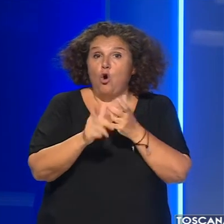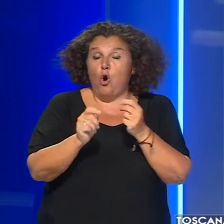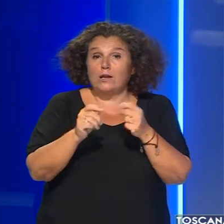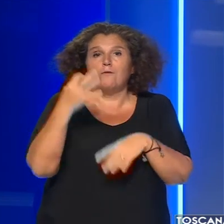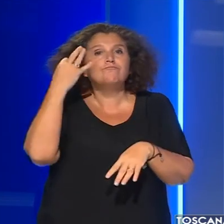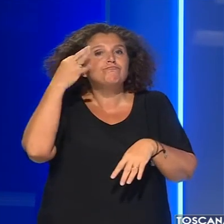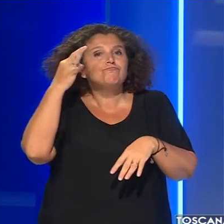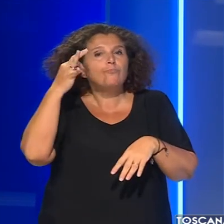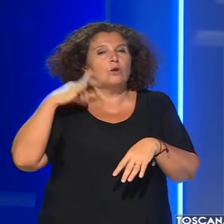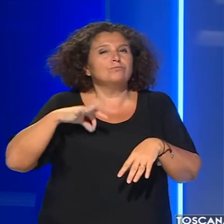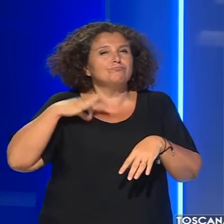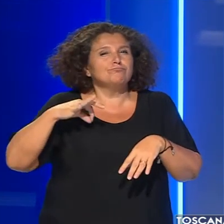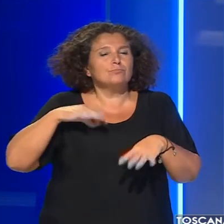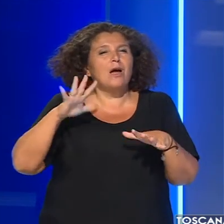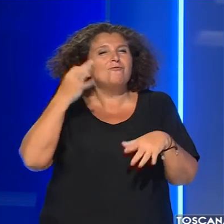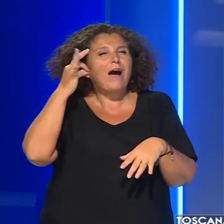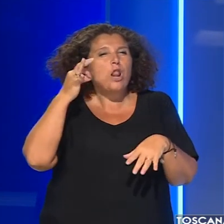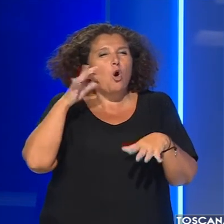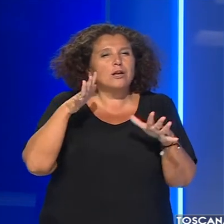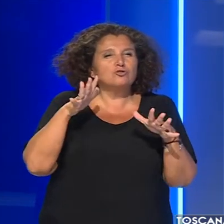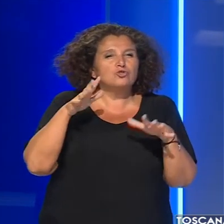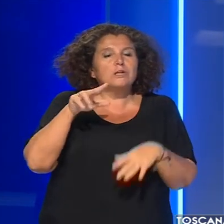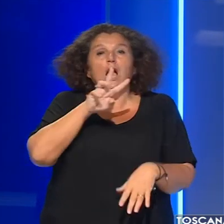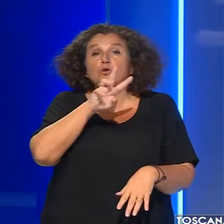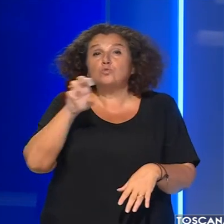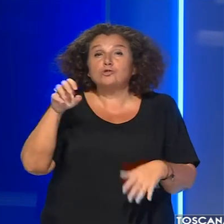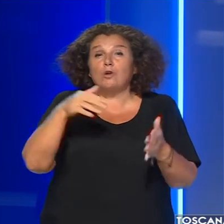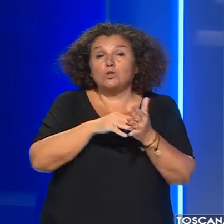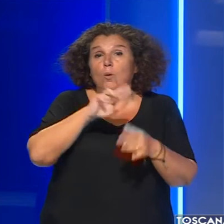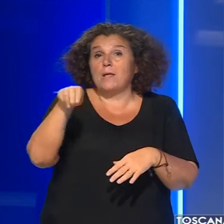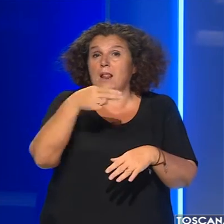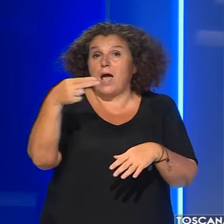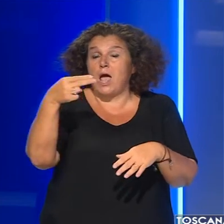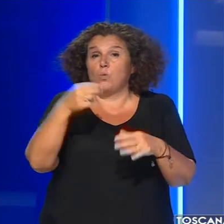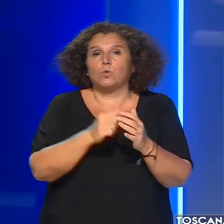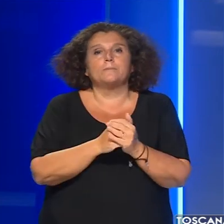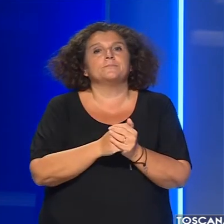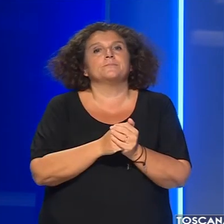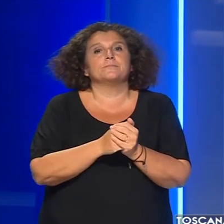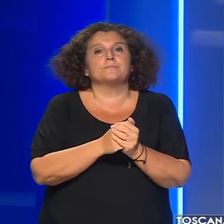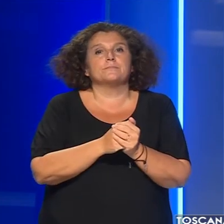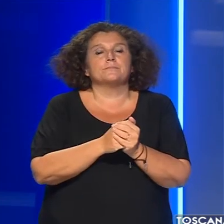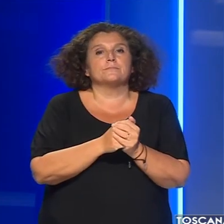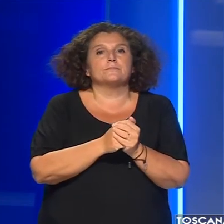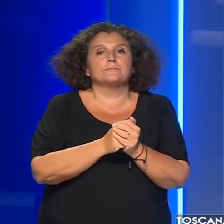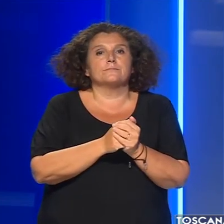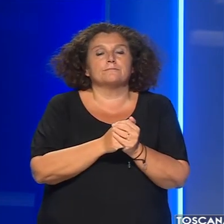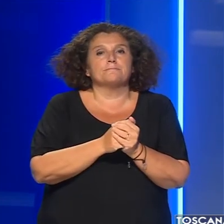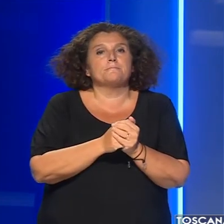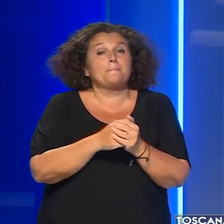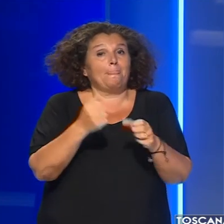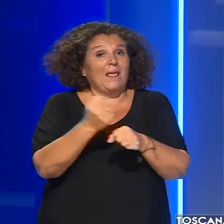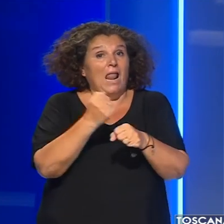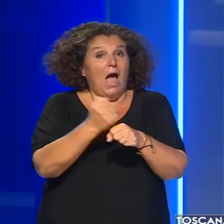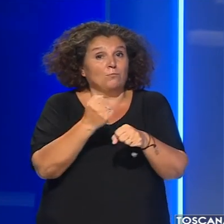volume di affari del valore stimato di circa 200.000 euro. Il